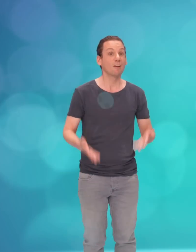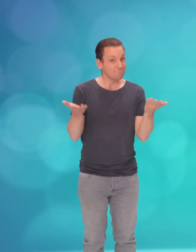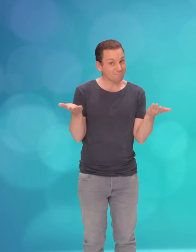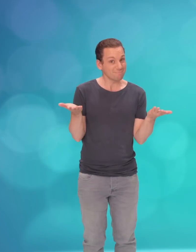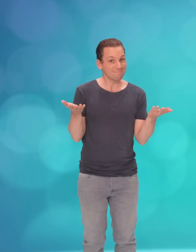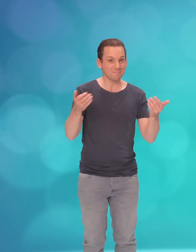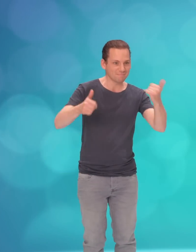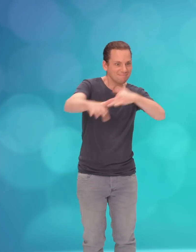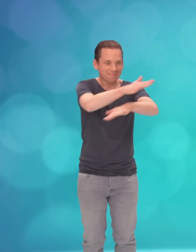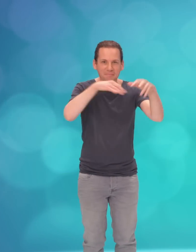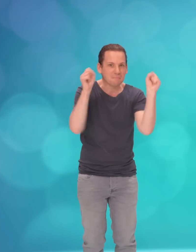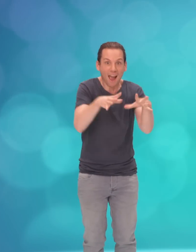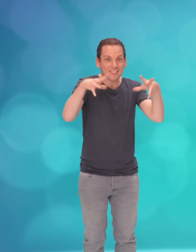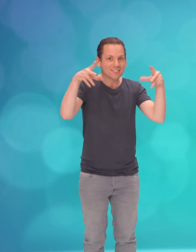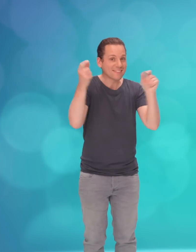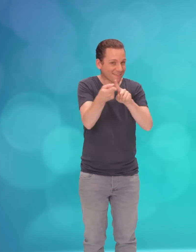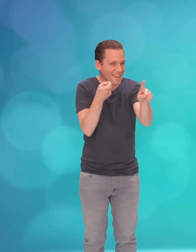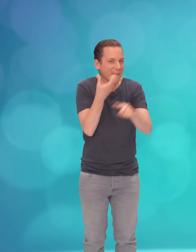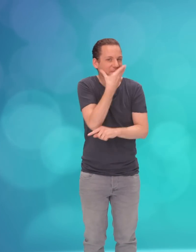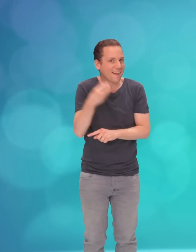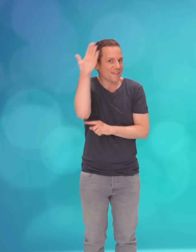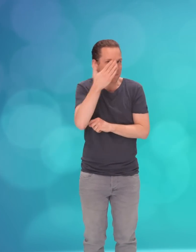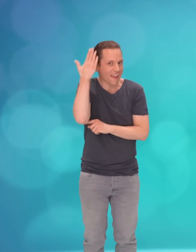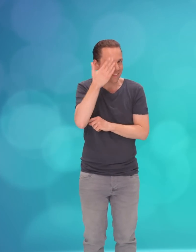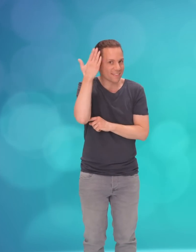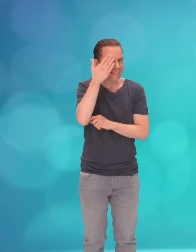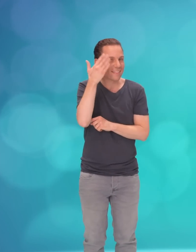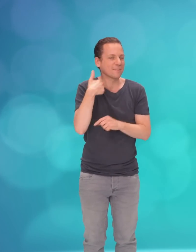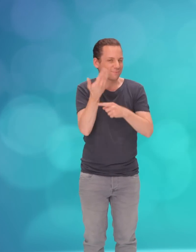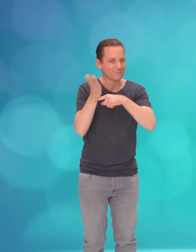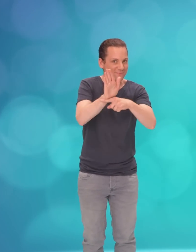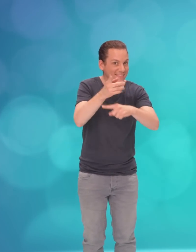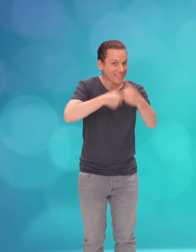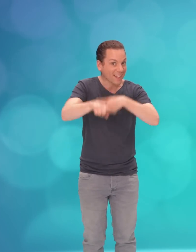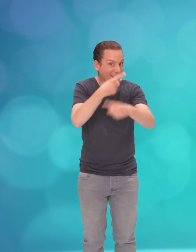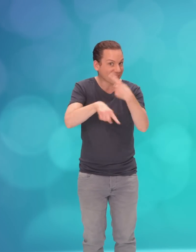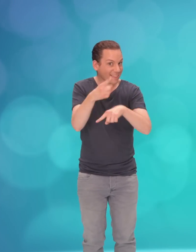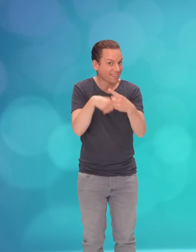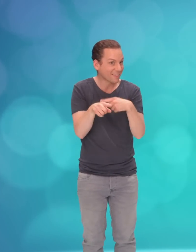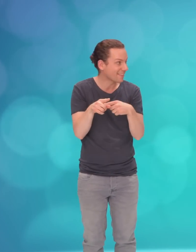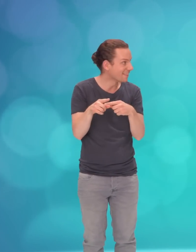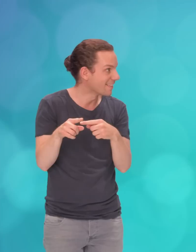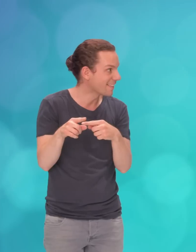Bien sûr ! Il s'agit de l'univers magique. De la Belle et la Bête ! Ludo va nous montrer comment signer ce titre. ...